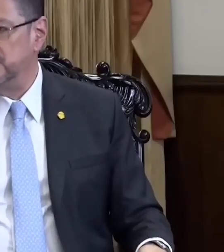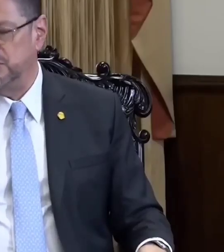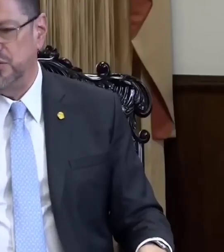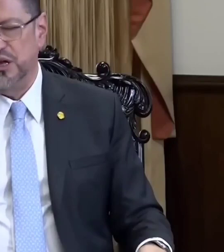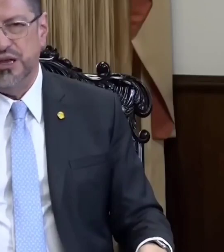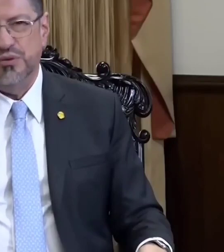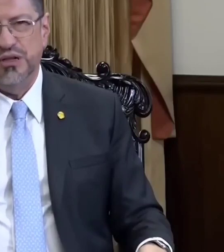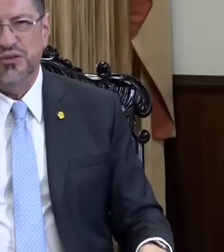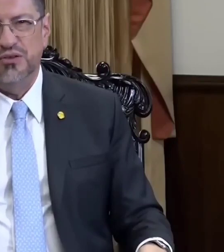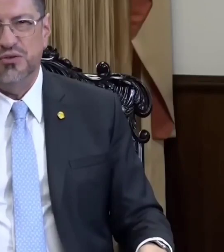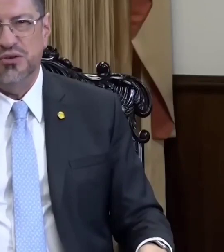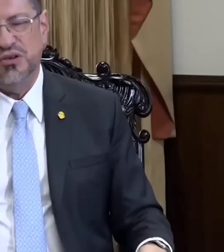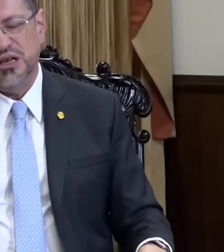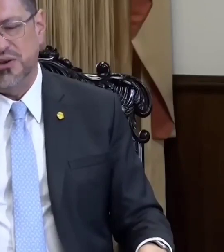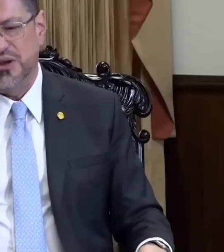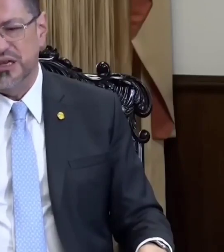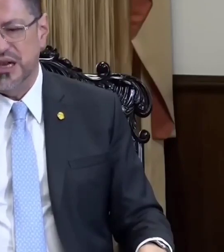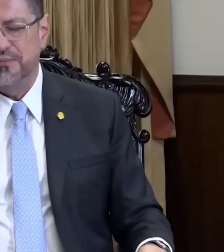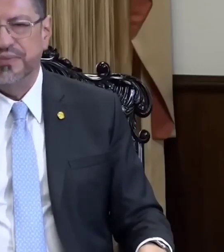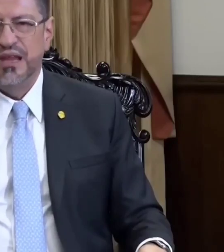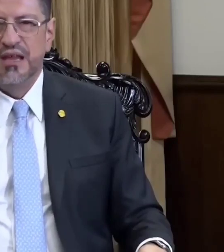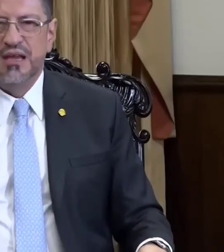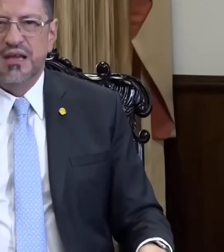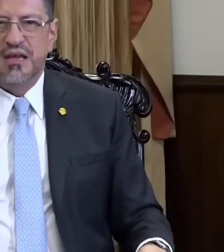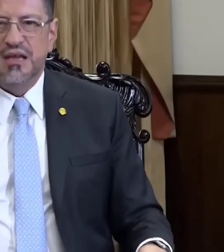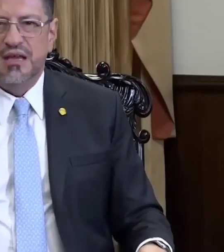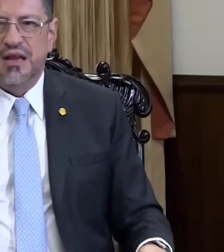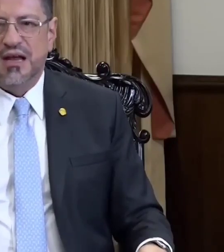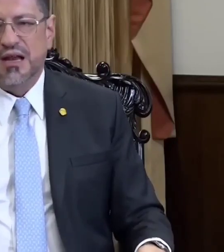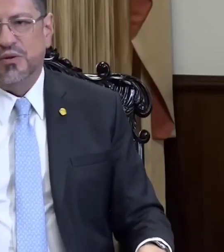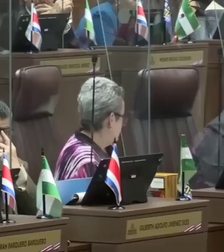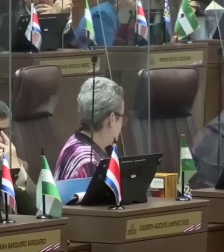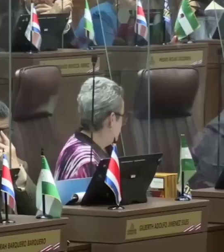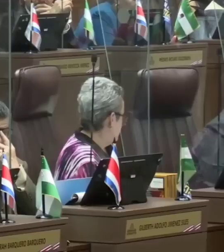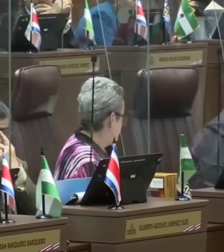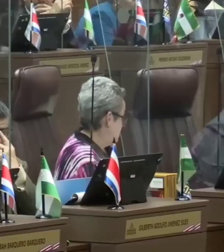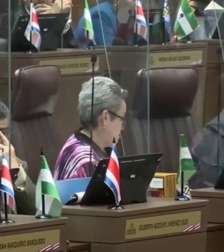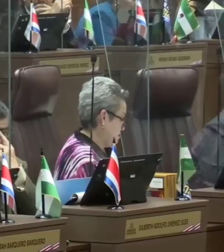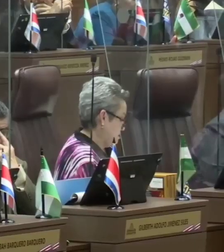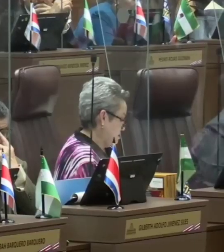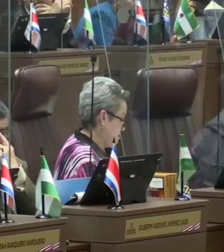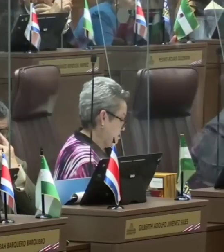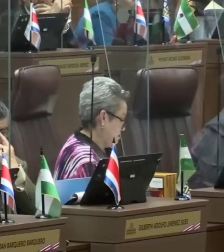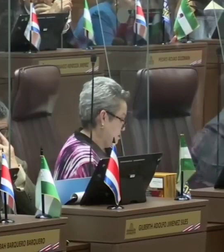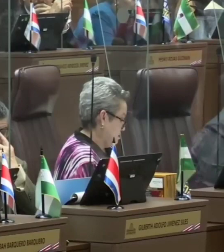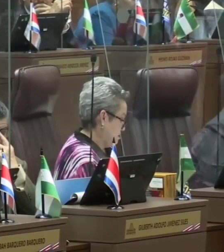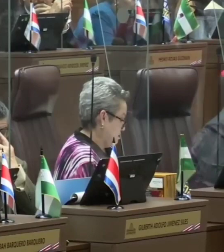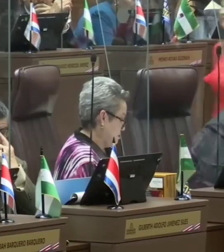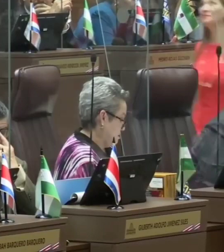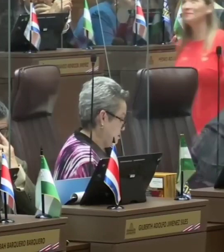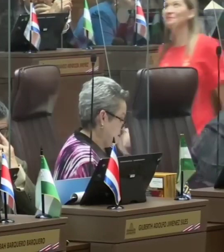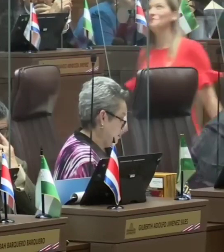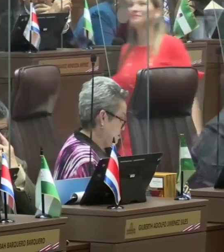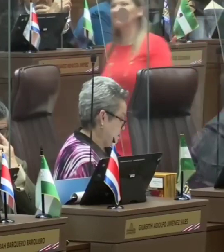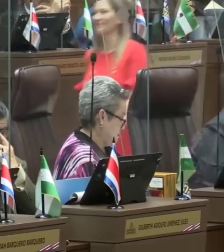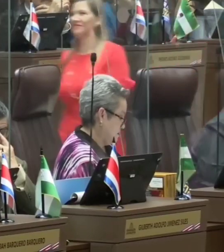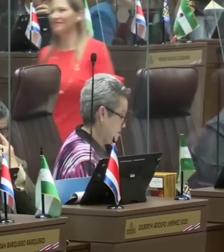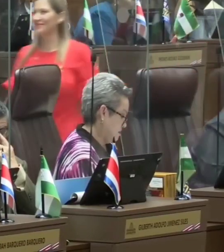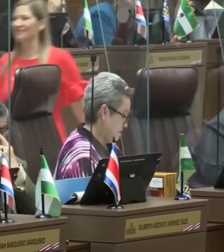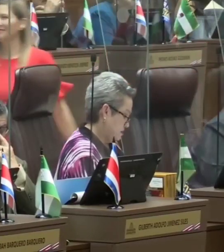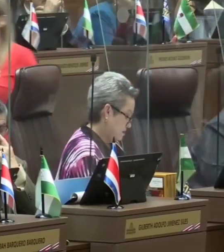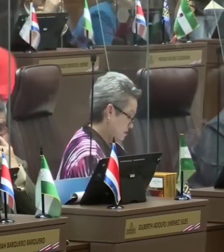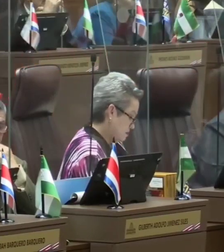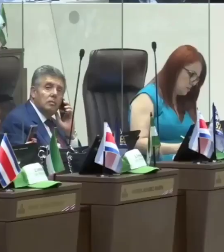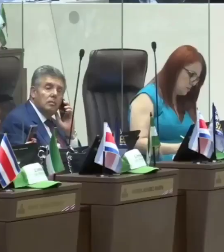Actualmente, Progreso Social Democrático y Frente Amplio intentan frenar el resello para evitar pérdida de 21 mil millones de colones que deberían pagar grandes